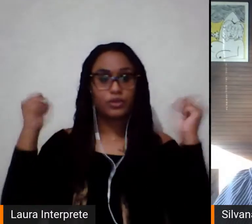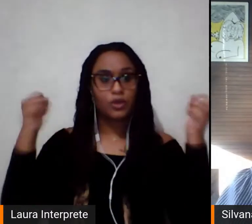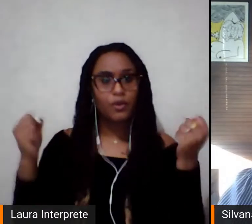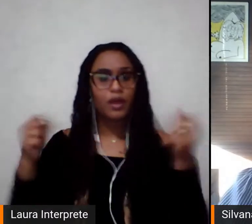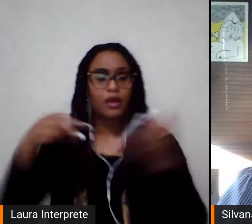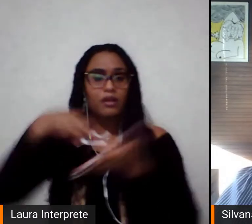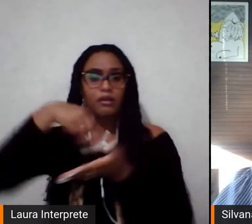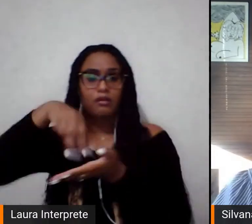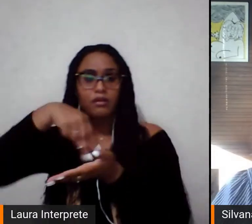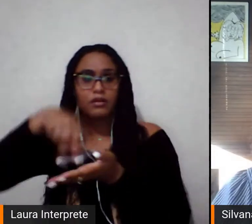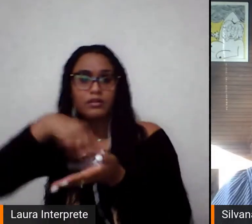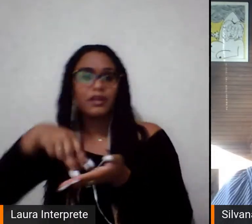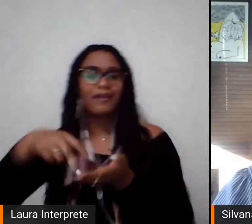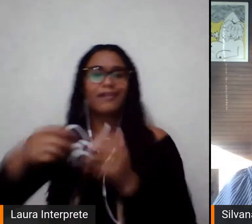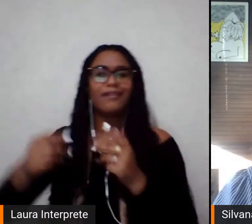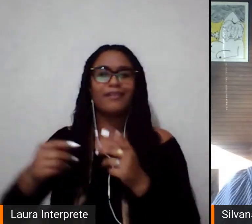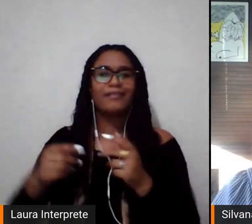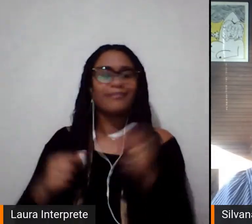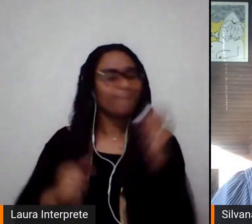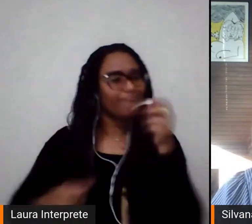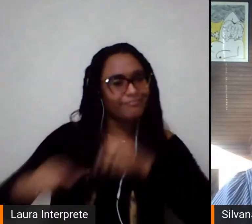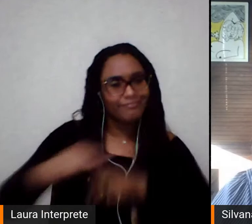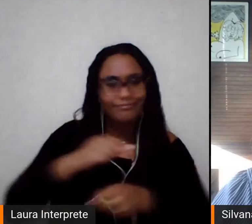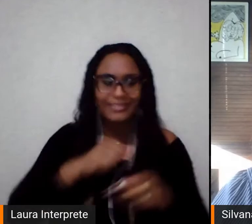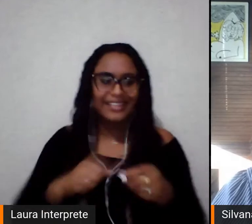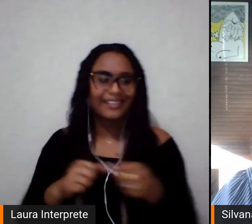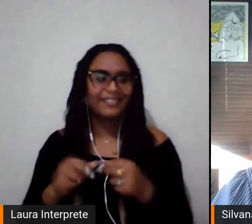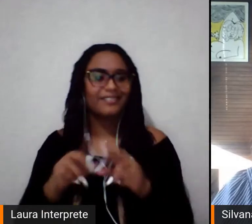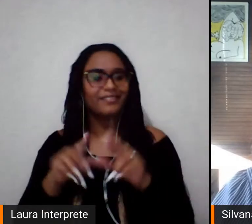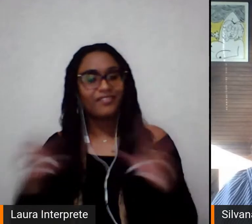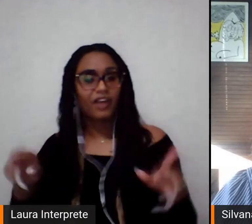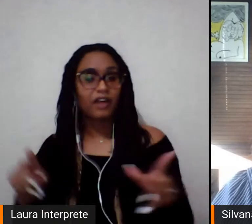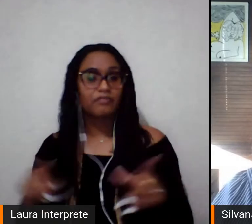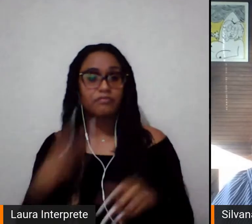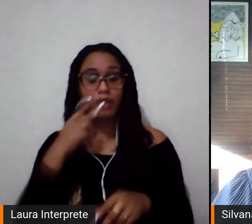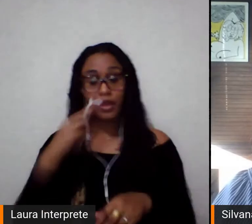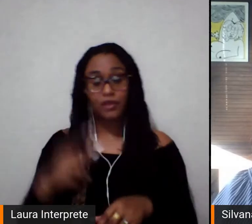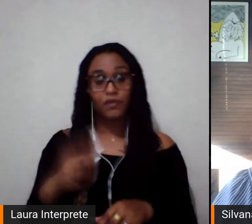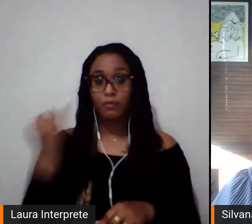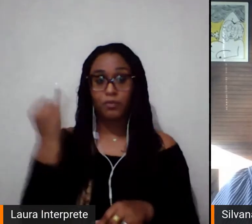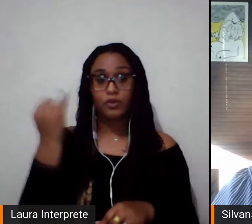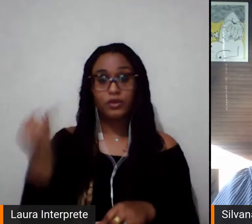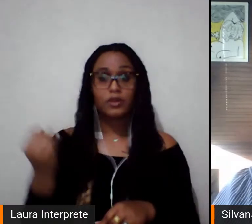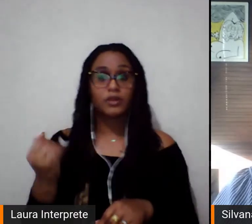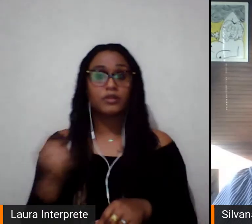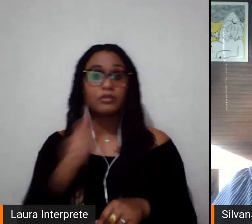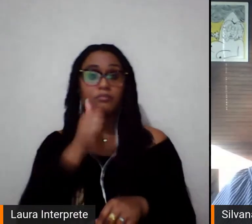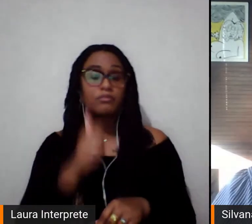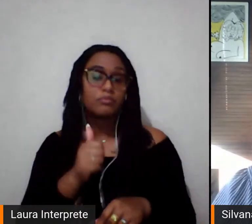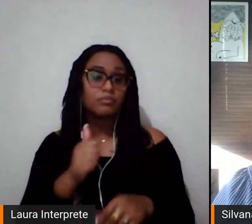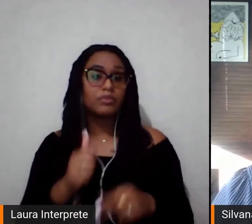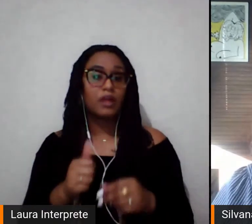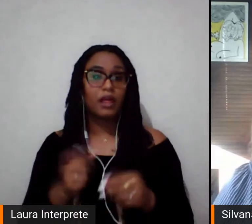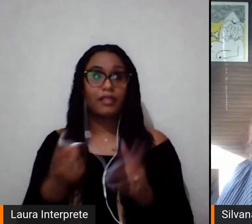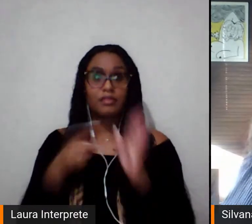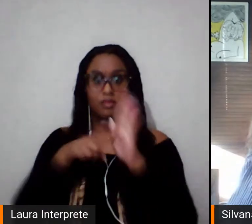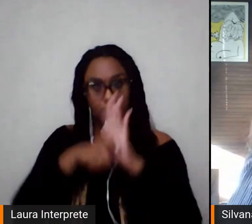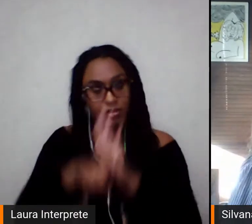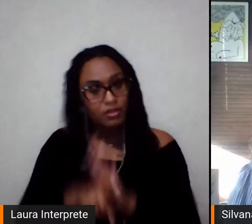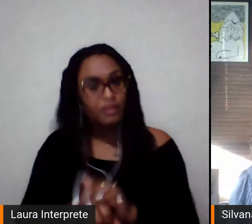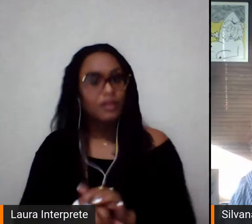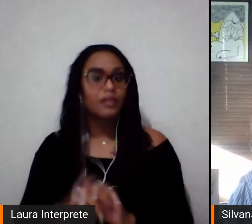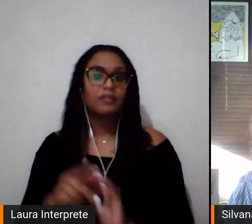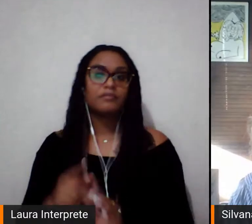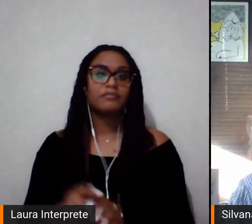dança, da capoeira, e a presença das mulheres dentro dessa perspectiva. Então, a gente tem mais de mil